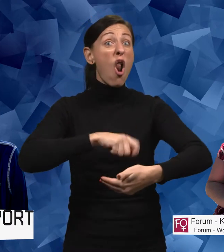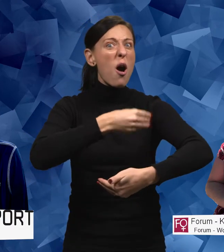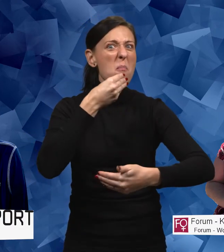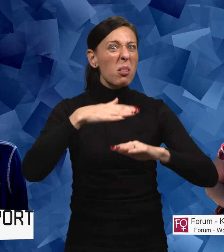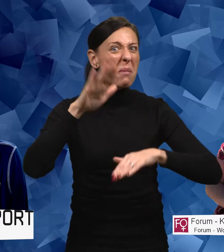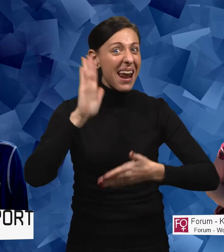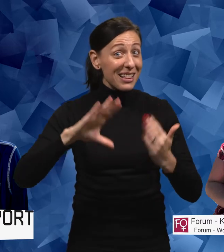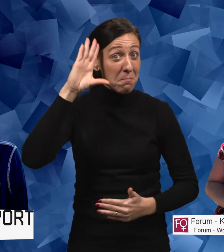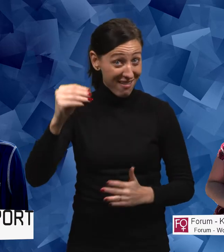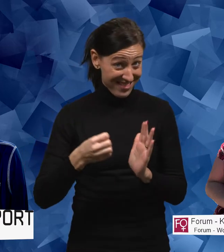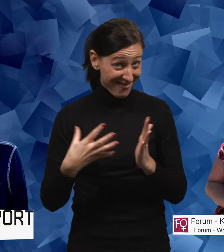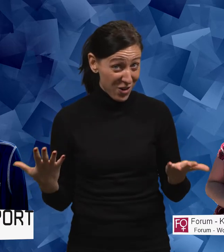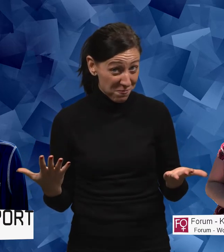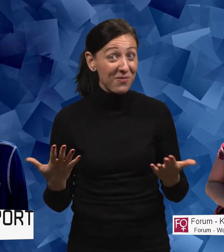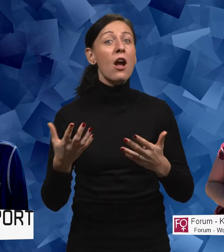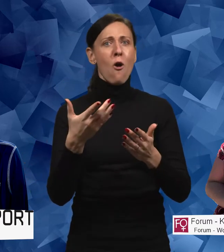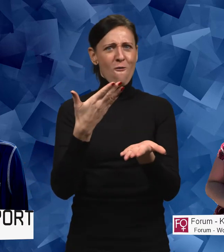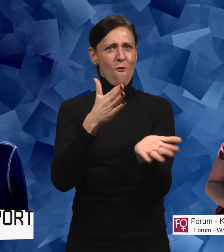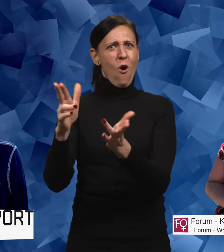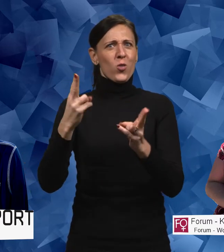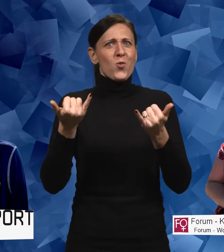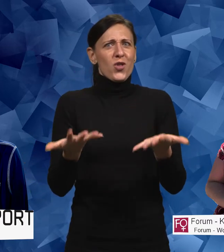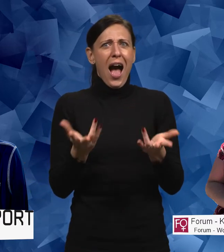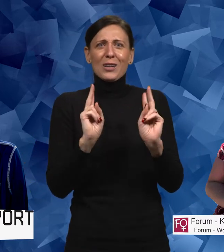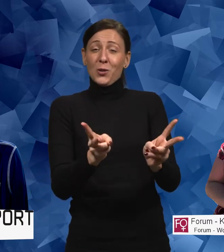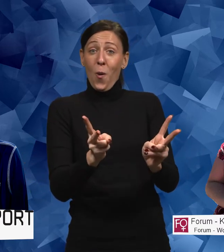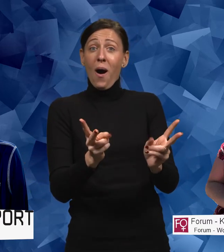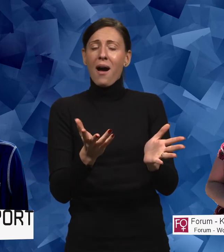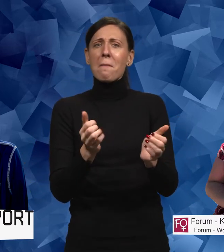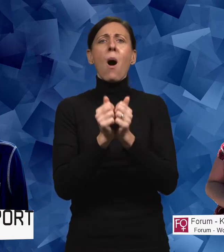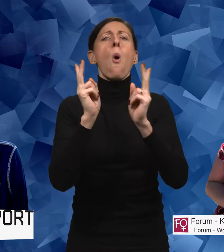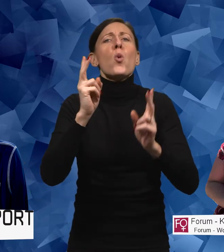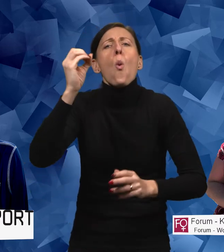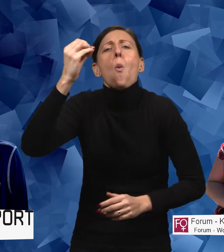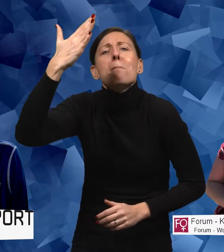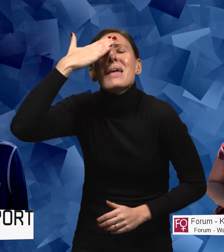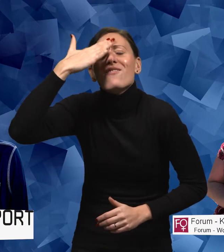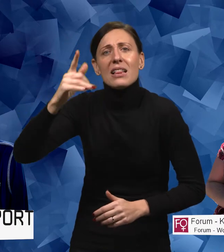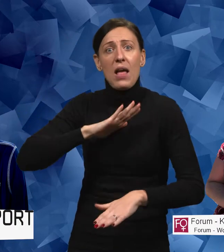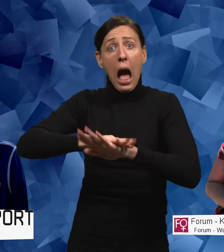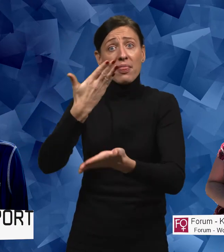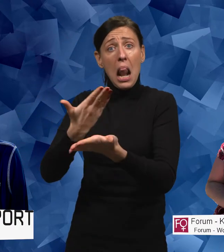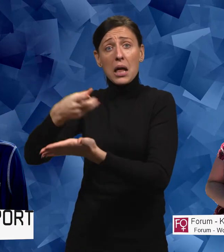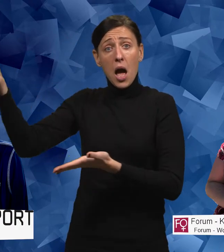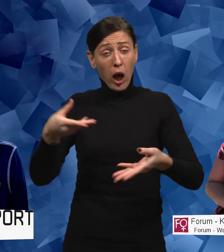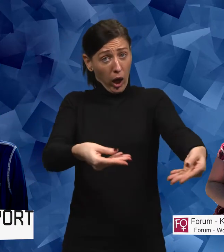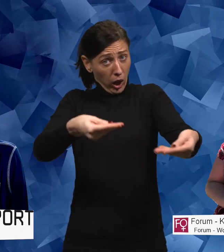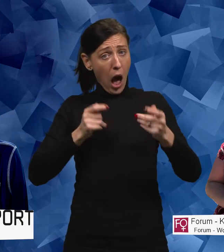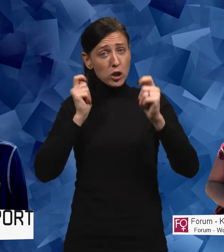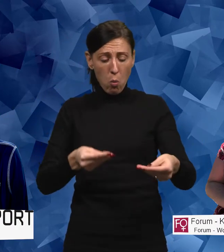mat än vad män gör. Att det fortfarande är på det viset. Men kanske också att det är omedvetet fint hos handläggarna. Ja men det är ju